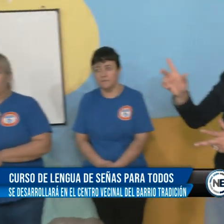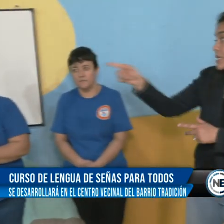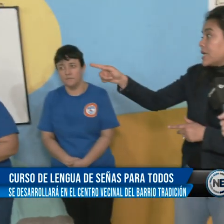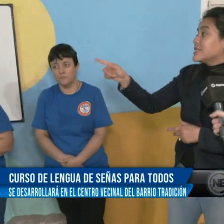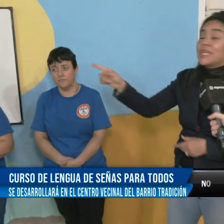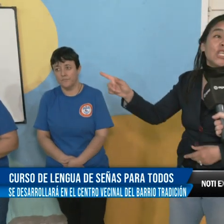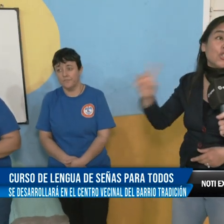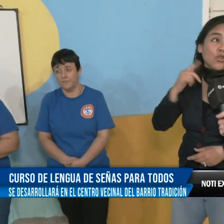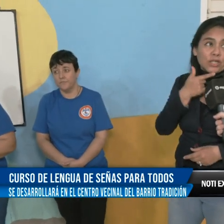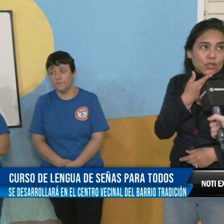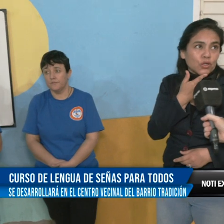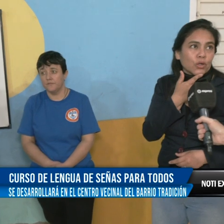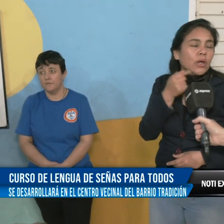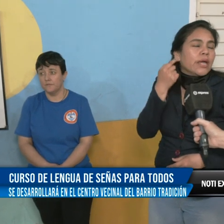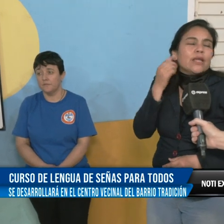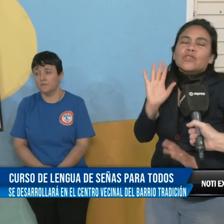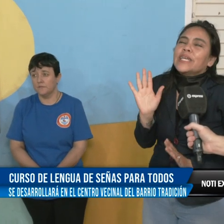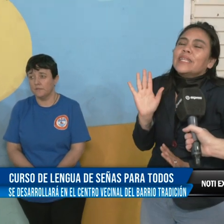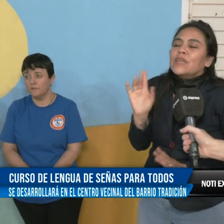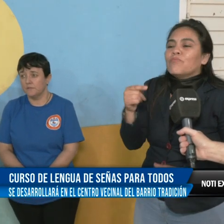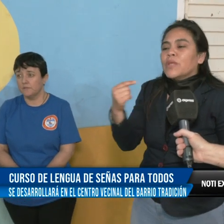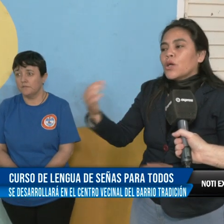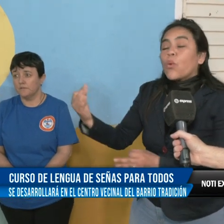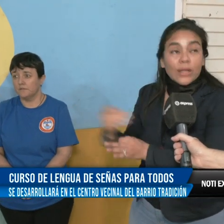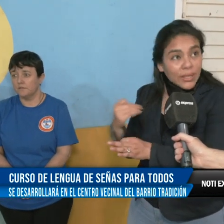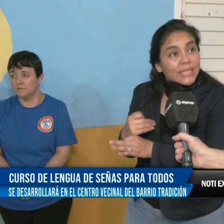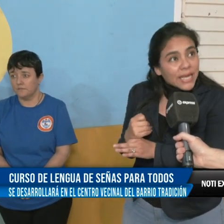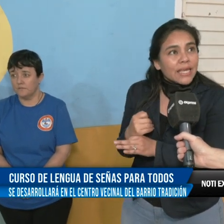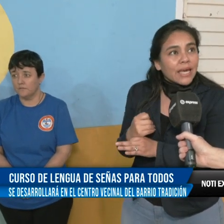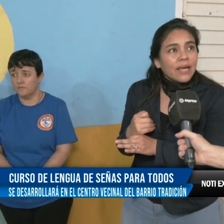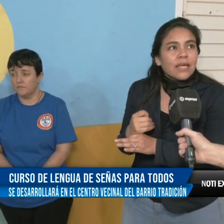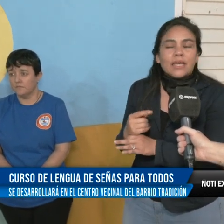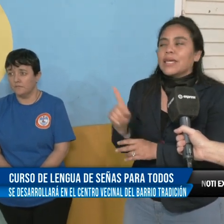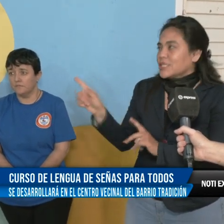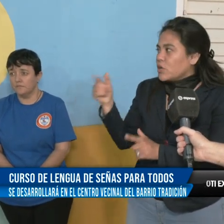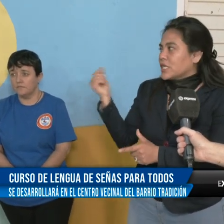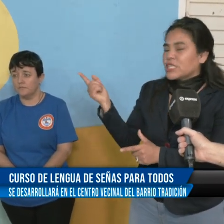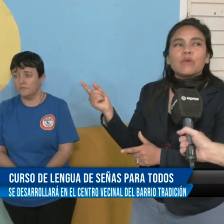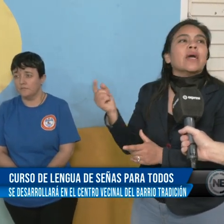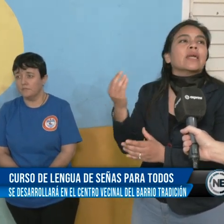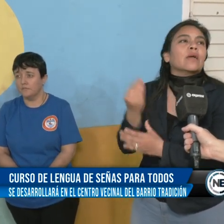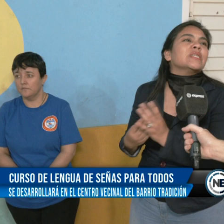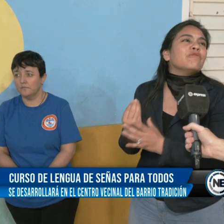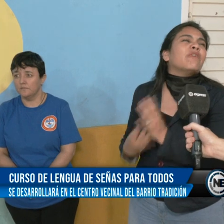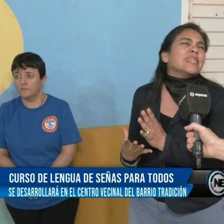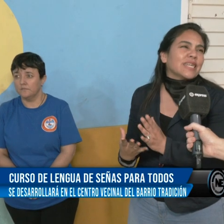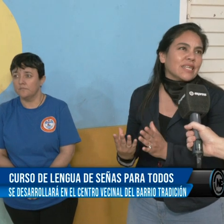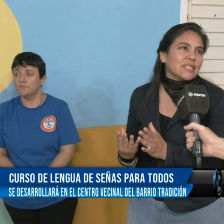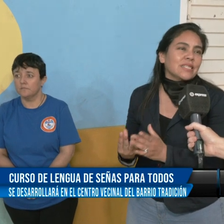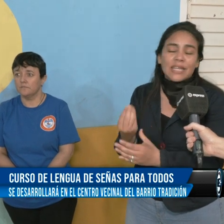de señas sean ellos los que son sordos. El oyente cuando enseña, eso es lo que ella remarca que a veces falla, te dice, esa es